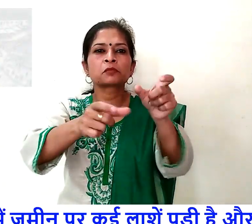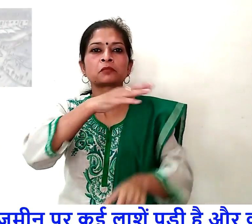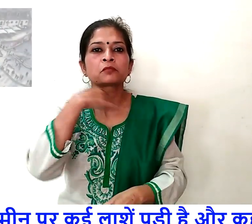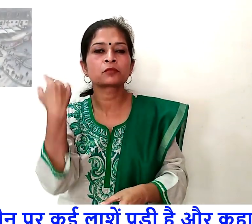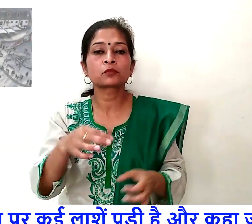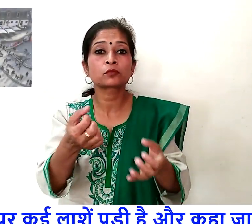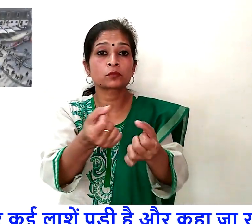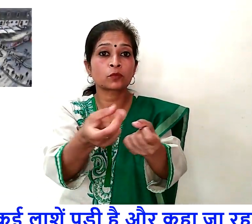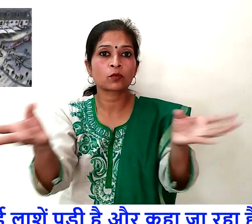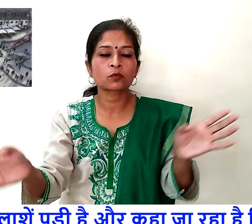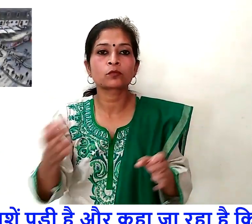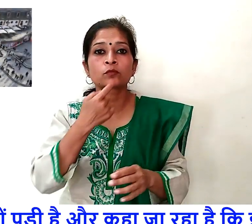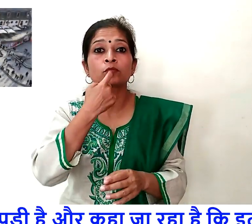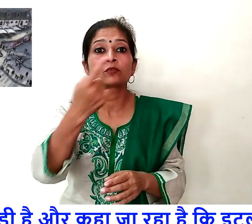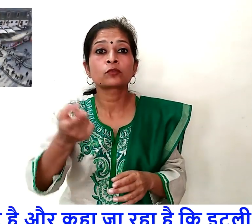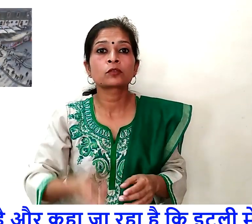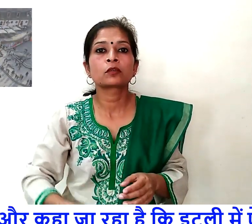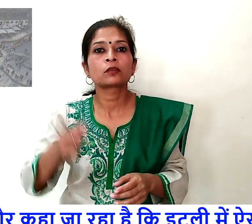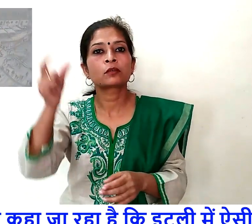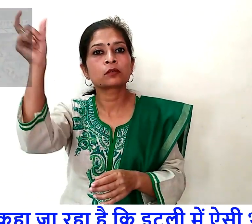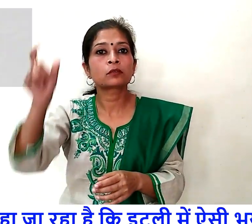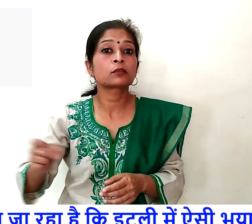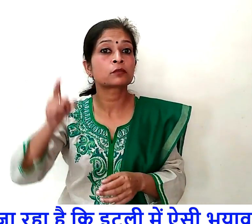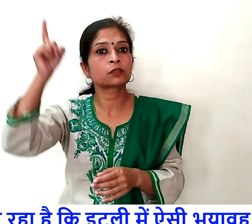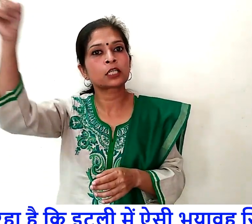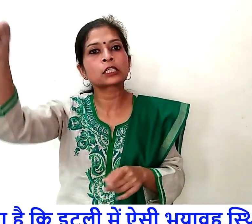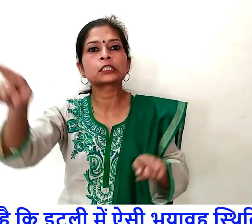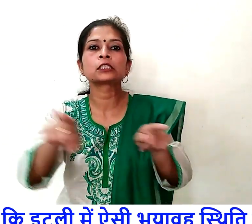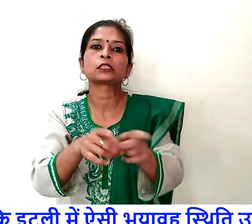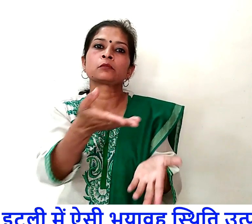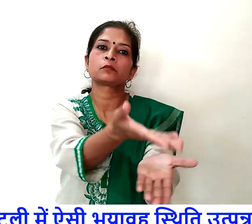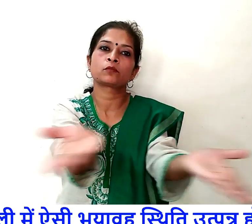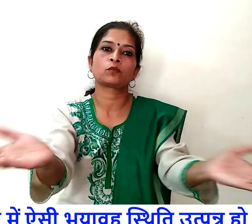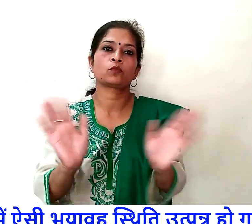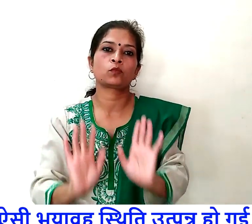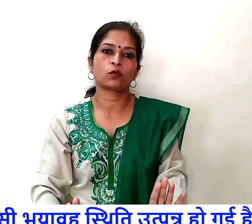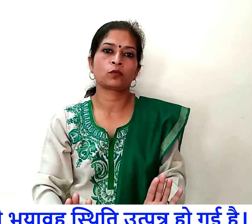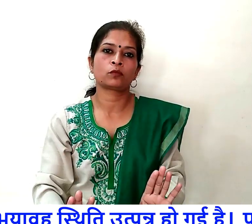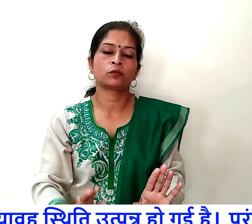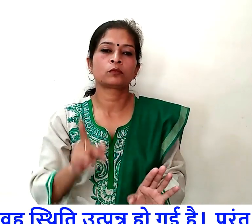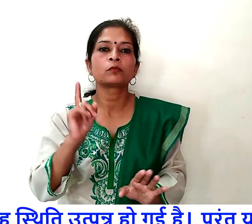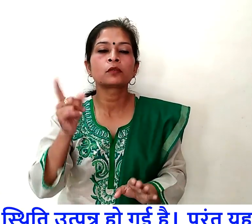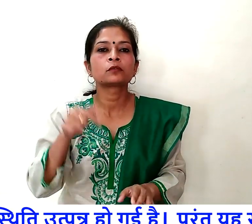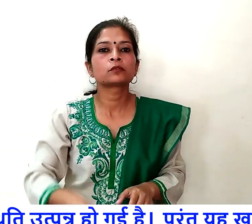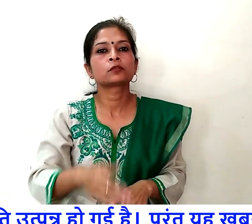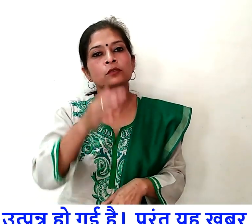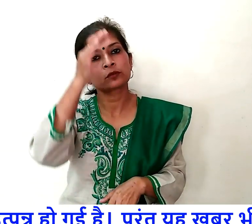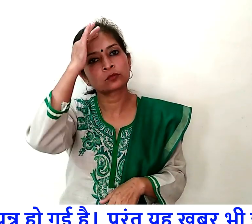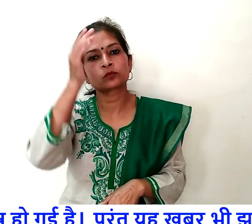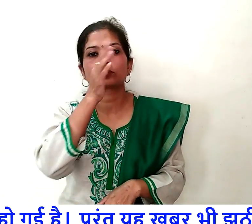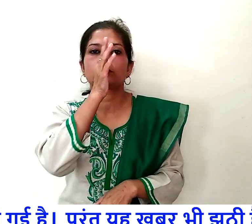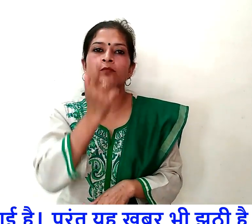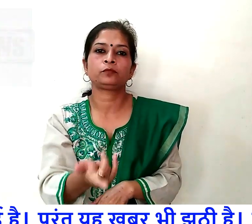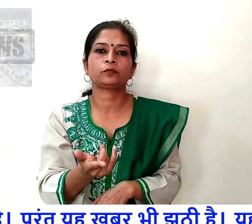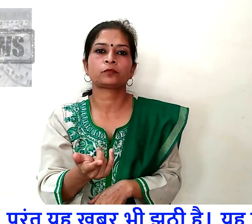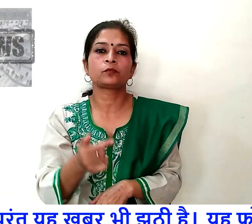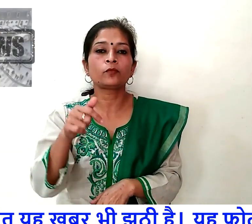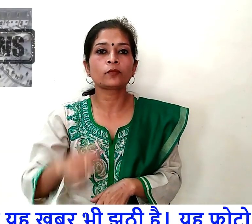कहा जा रहा है कि इटली में ऐसी भयावह स्तिती उत्पन हो गई है परन्तु ये खबर भी जूटी है ये फोटो भी